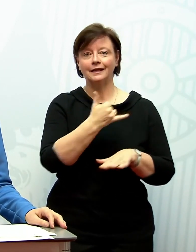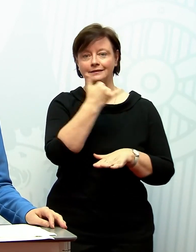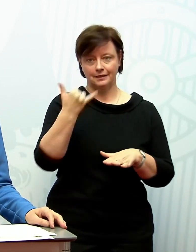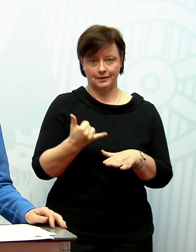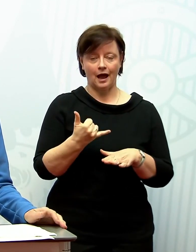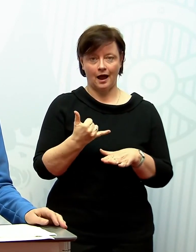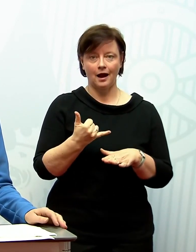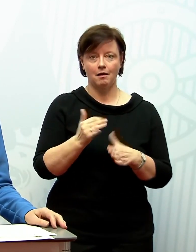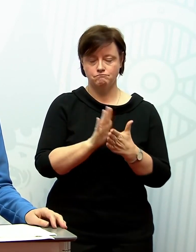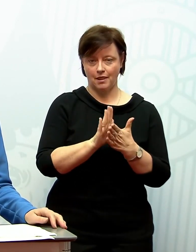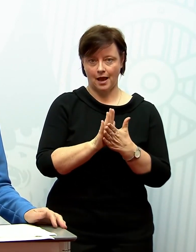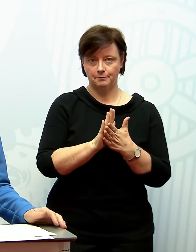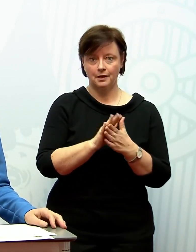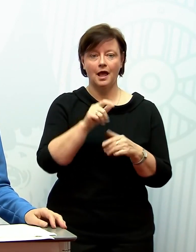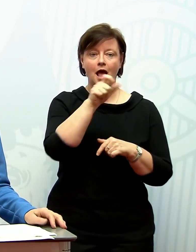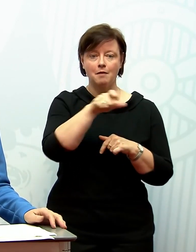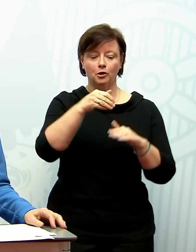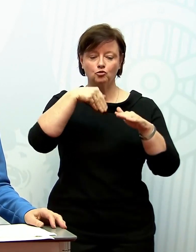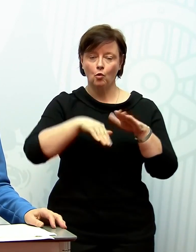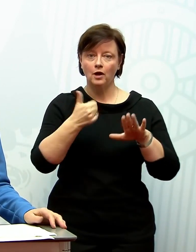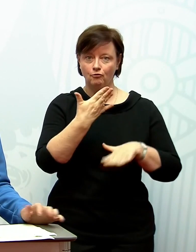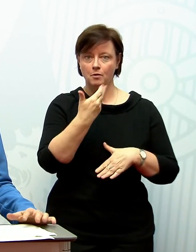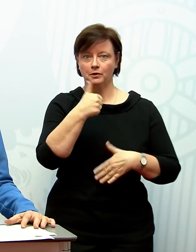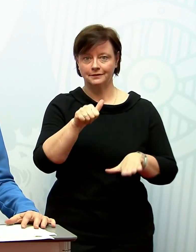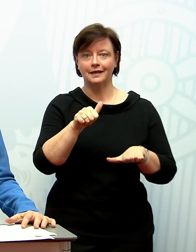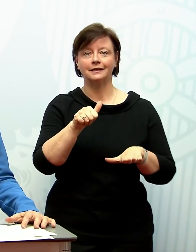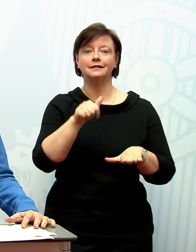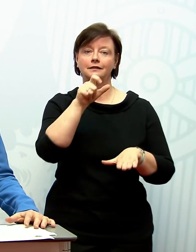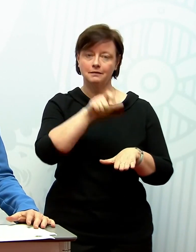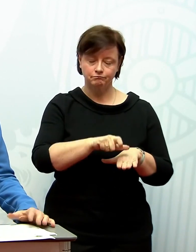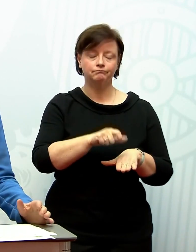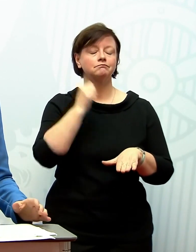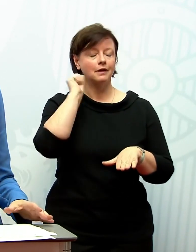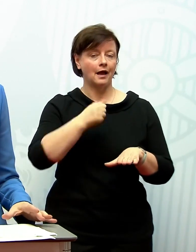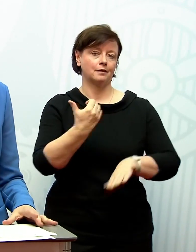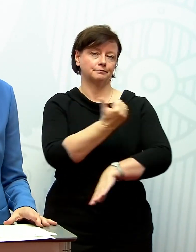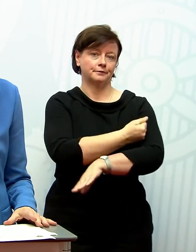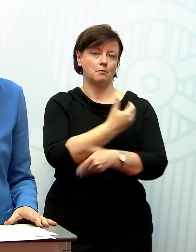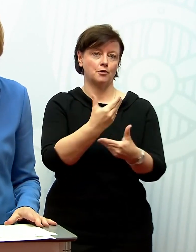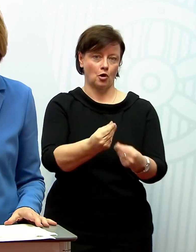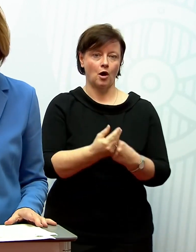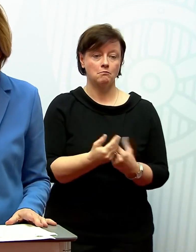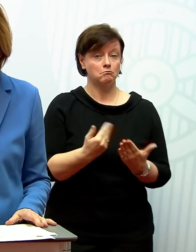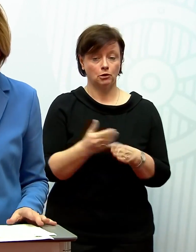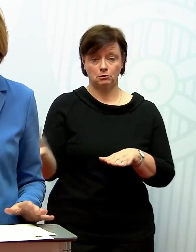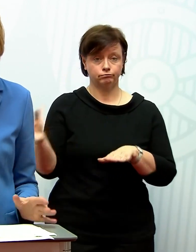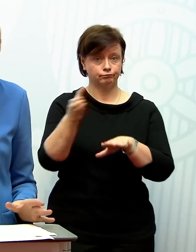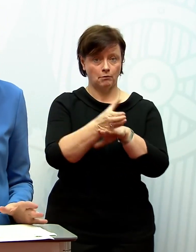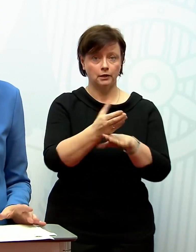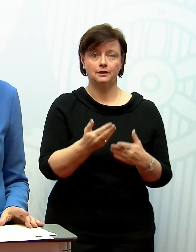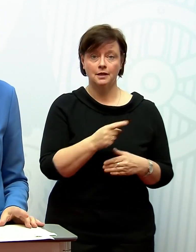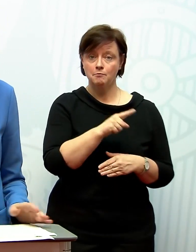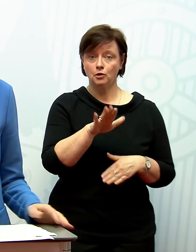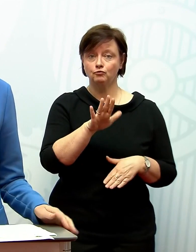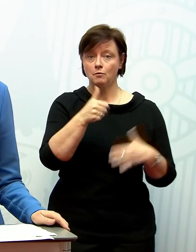vergeben werden, die unter 65 Jahre alt sind. Deshalb setzen wir diesen jetzt auch ein, um Menschen bis